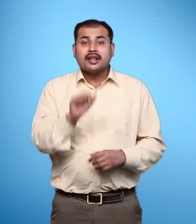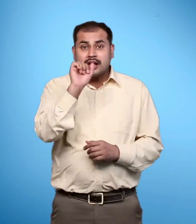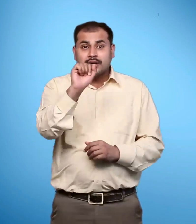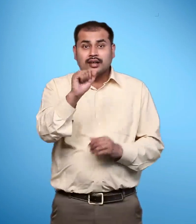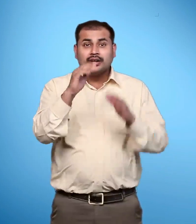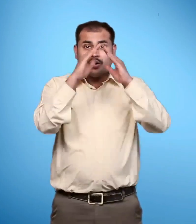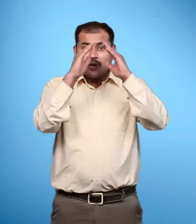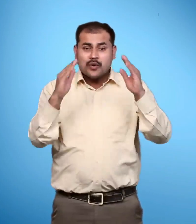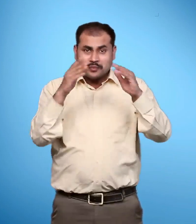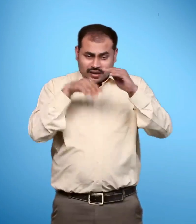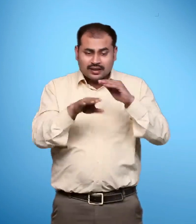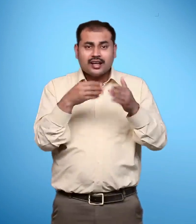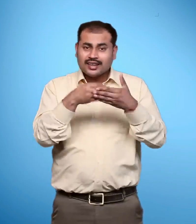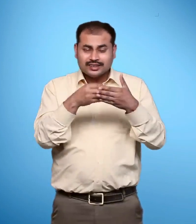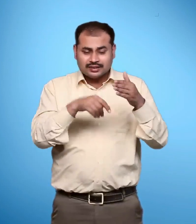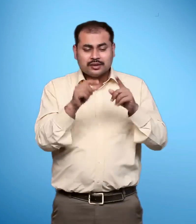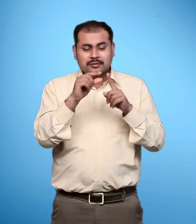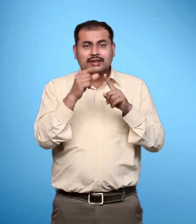अपने घर के इलाखे का पिन कोड नमबर भी पता करो